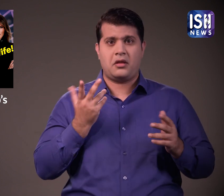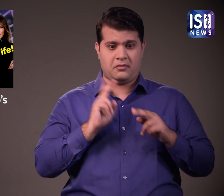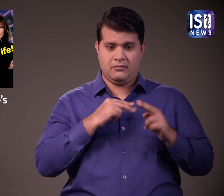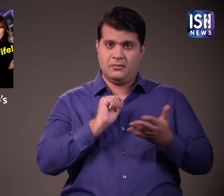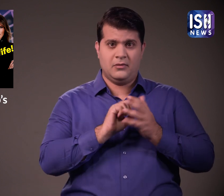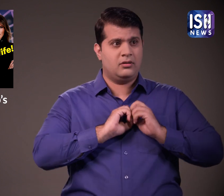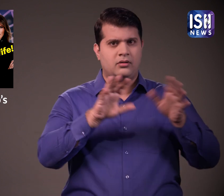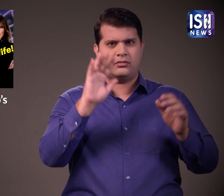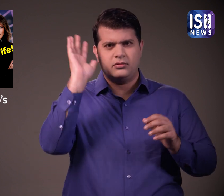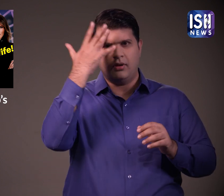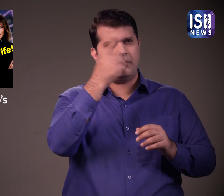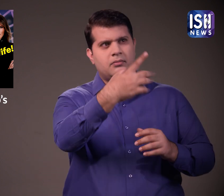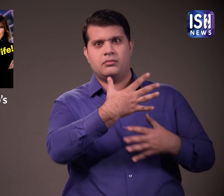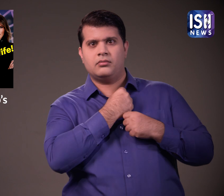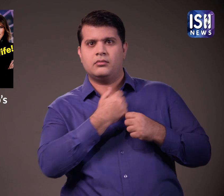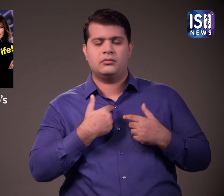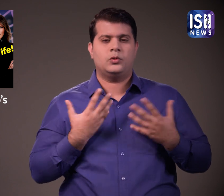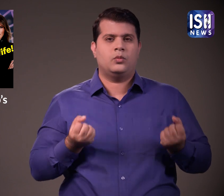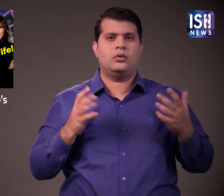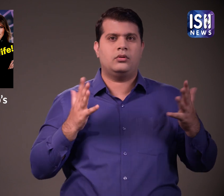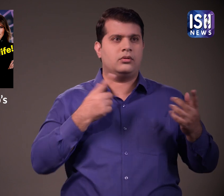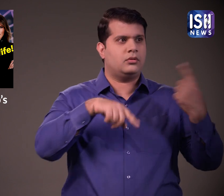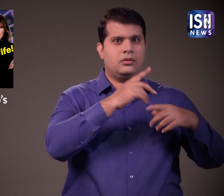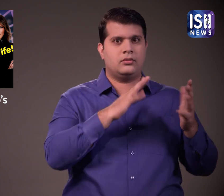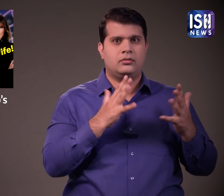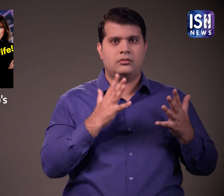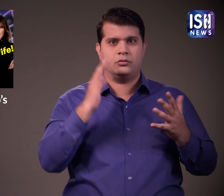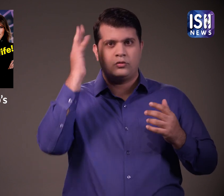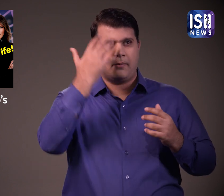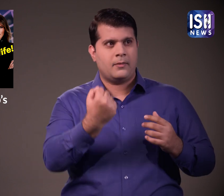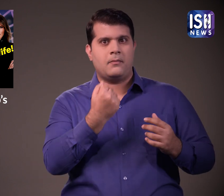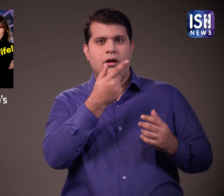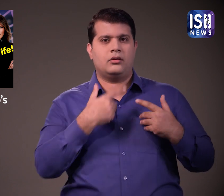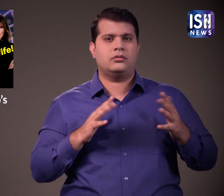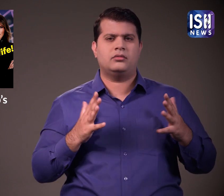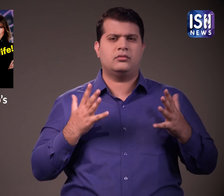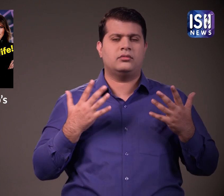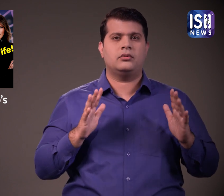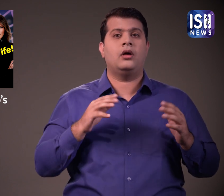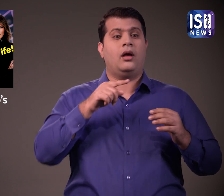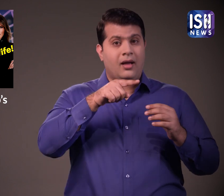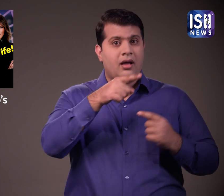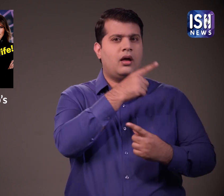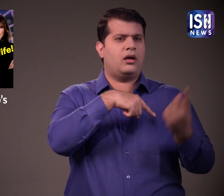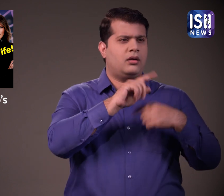मैगेजीन कहानी प्रकाशित कर ट्रॉम्प के प्रकोप का सामना नहीं करना चाता था ट्रम्प के वकील